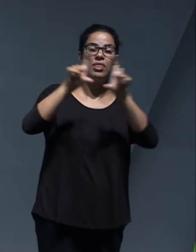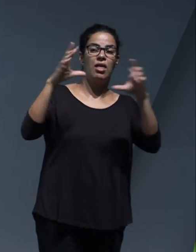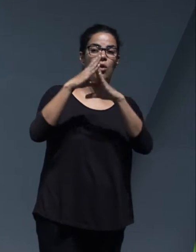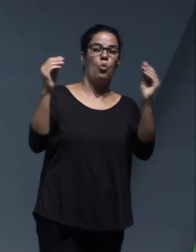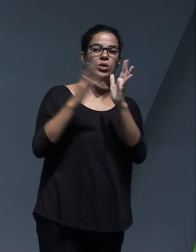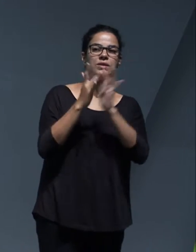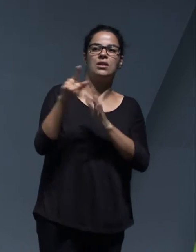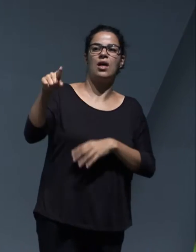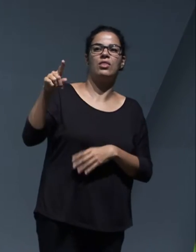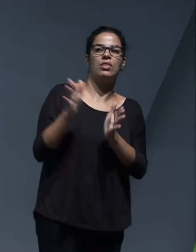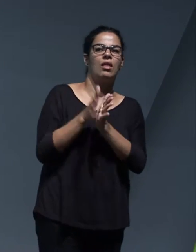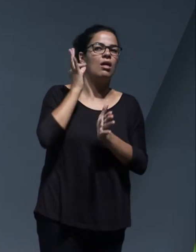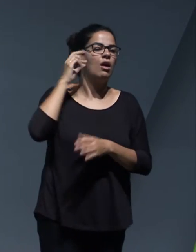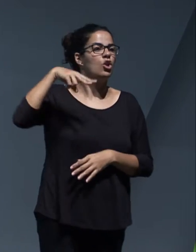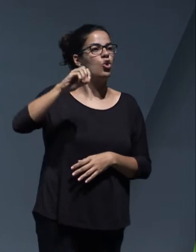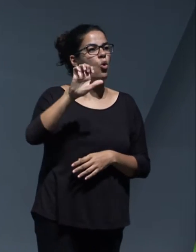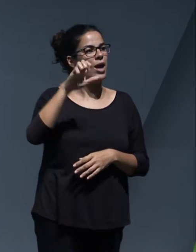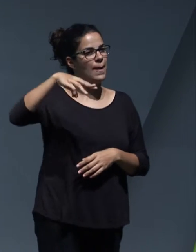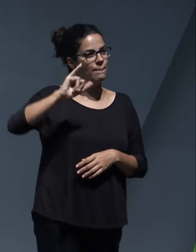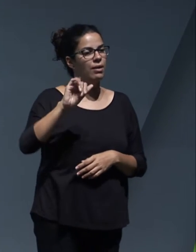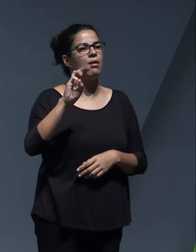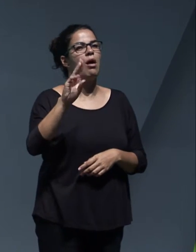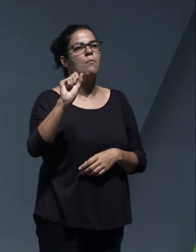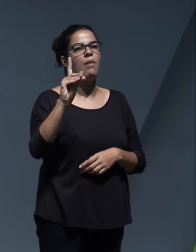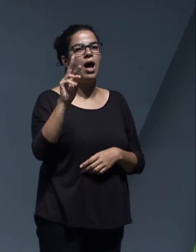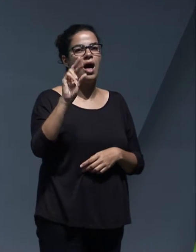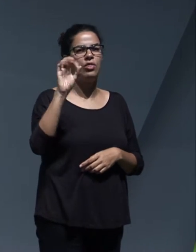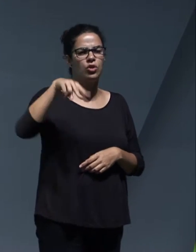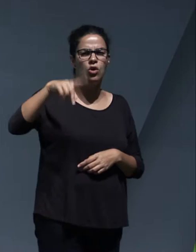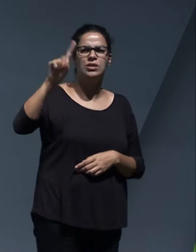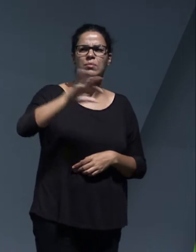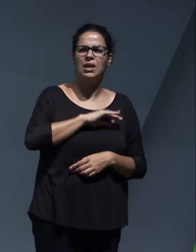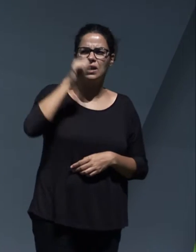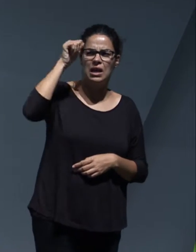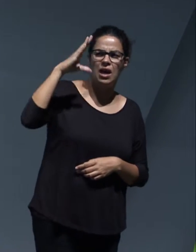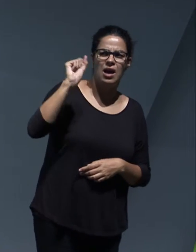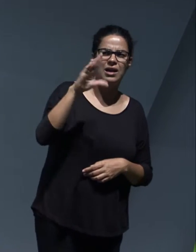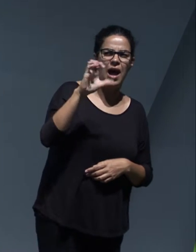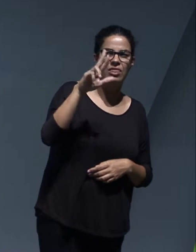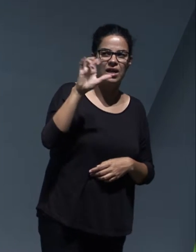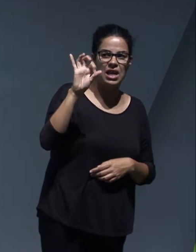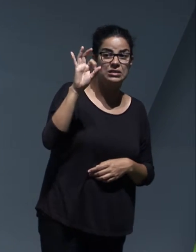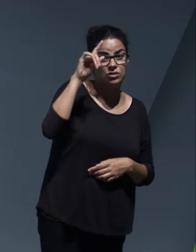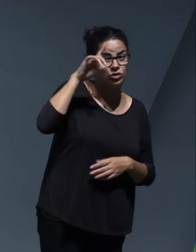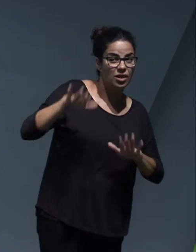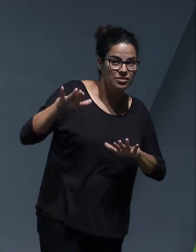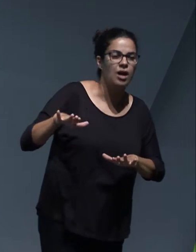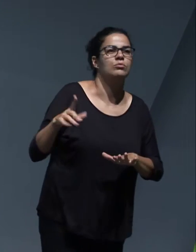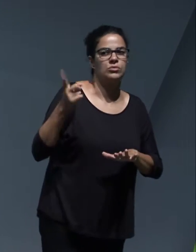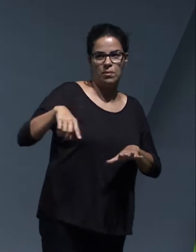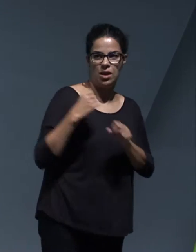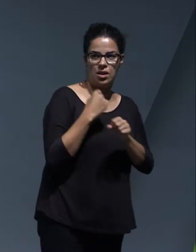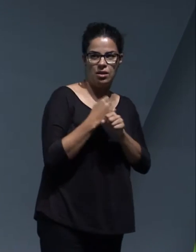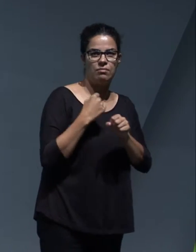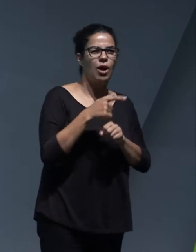Padrón y José Miguel Cáceres, que no sé si está por aquí, que también han hecho un trabajo arduo. Ah, perfecto.